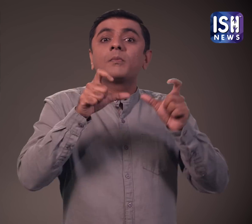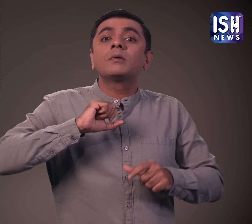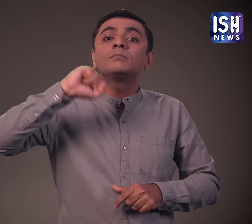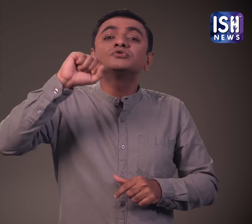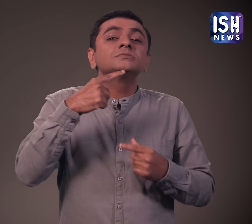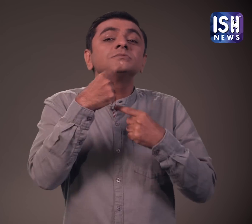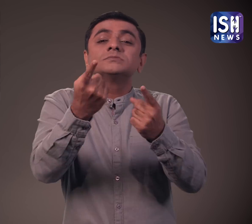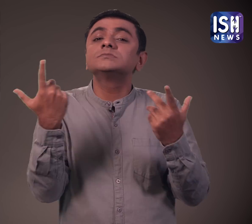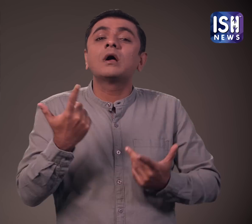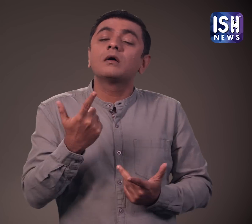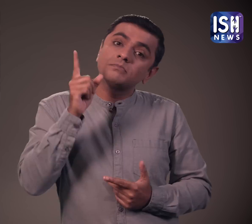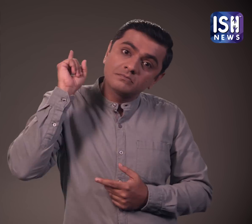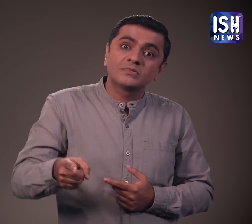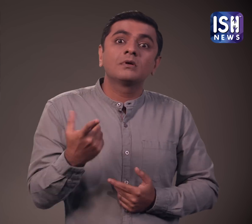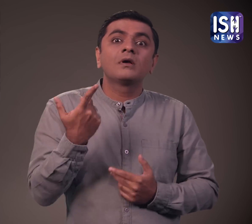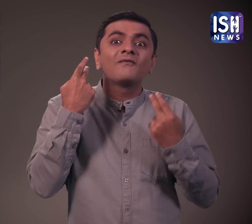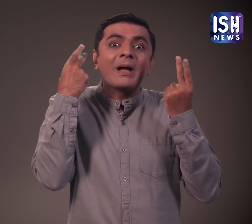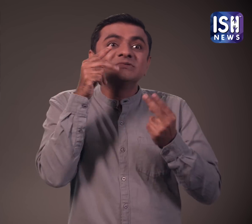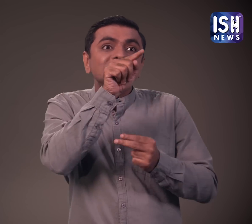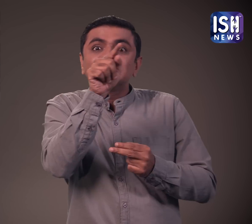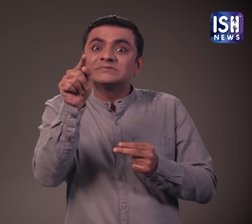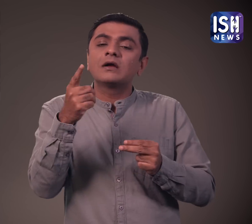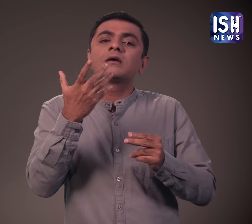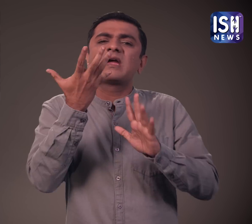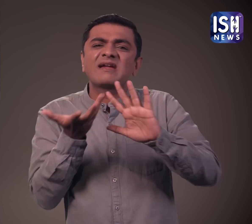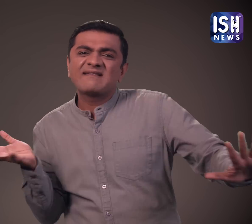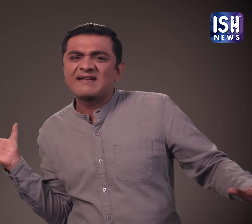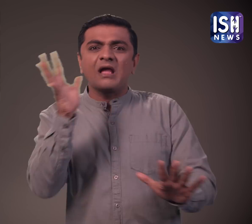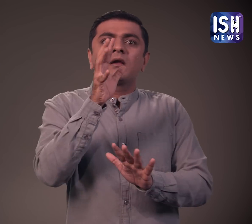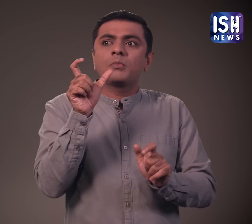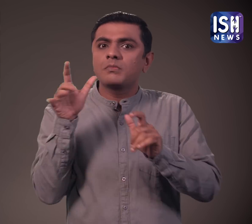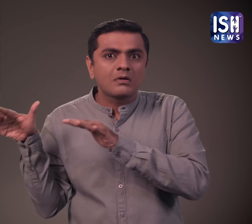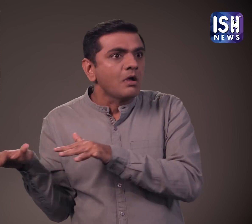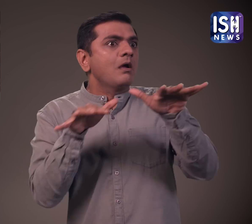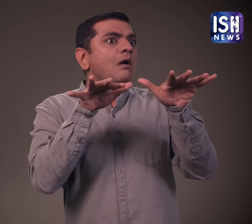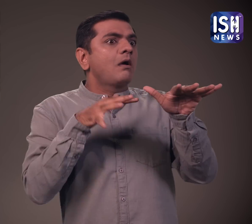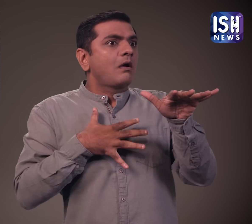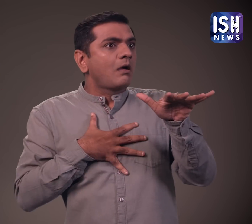वे लोगों को और सरकार का ध्यान आकर्षित करने के लिए प्रसित हस्तियों को निशाना बनाना चाते है